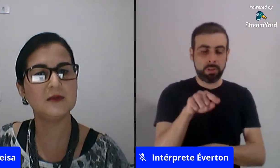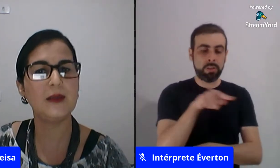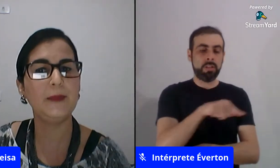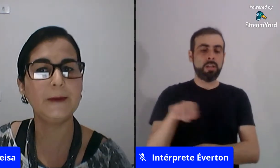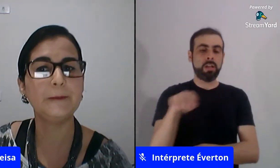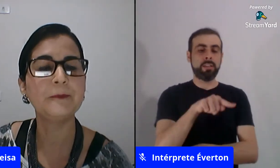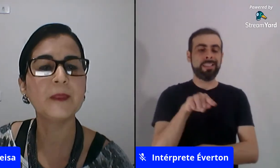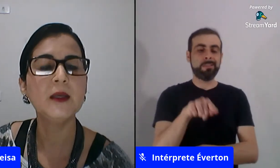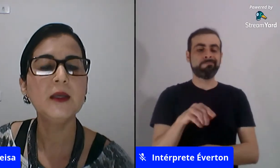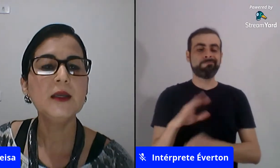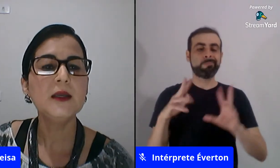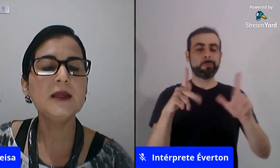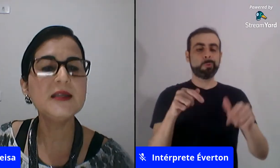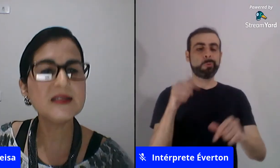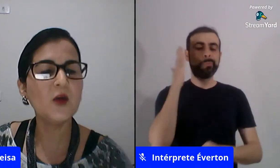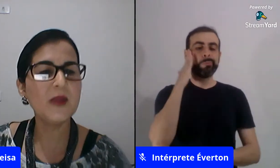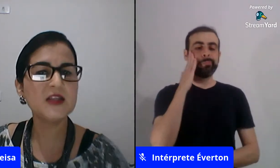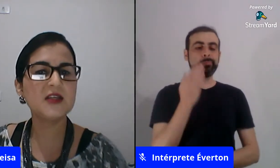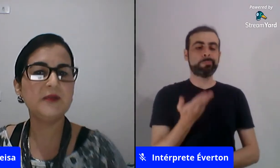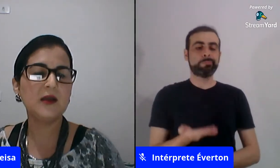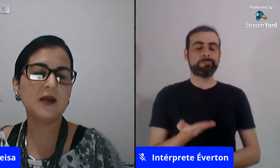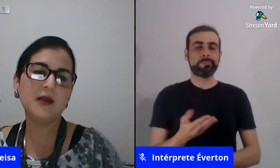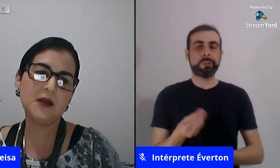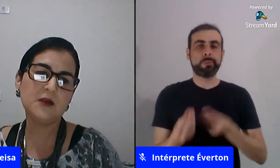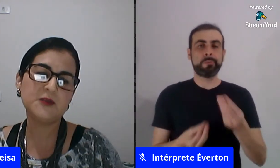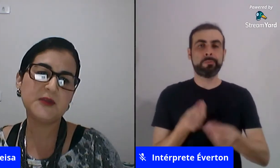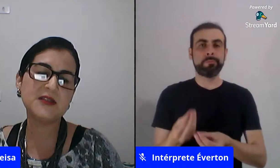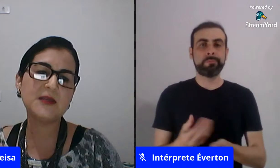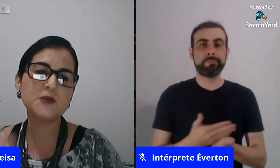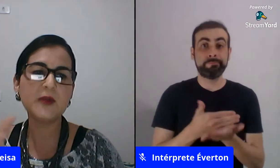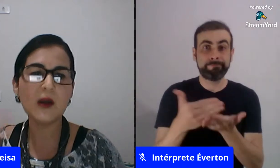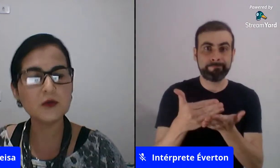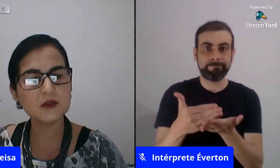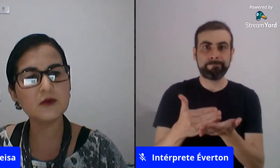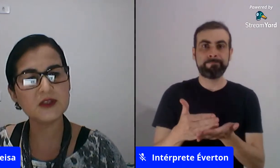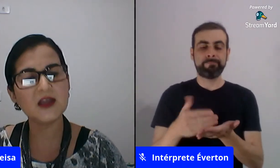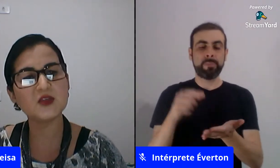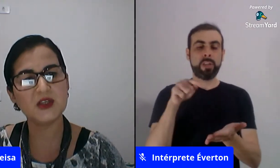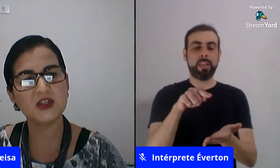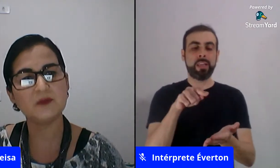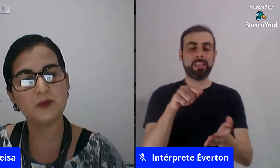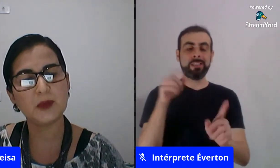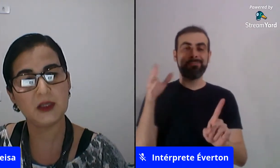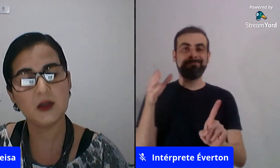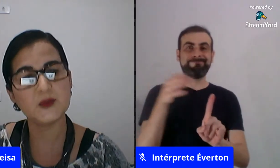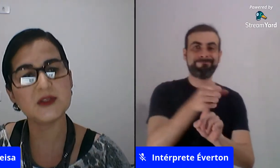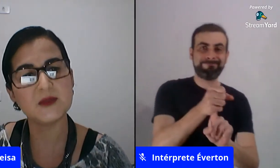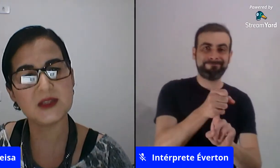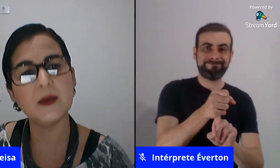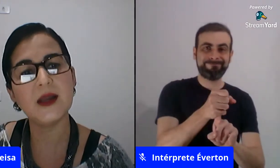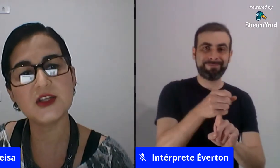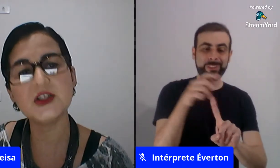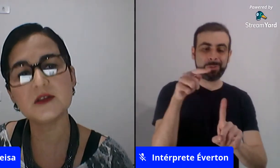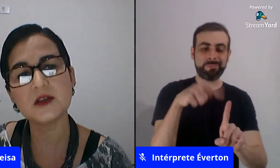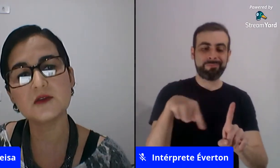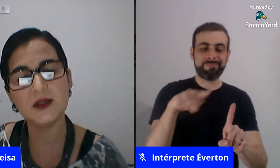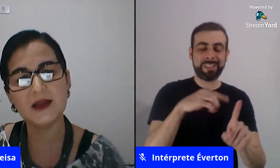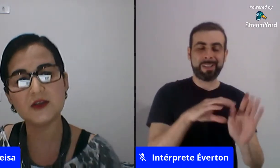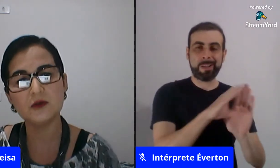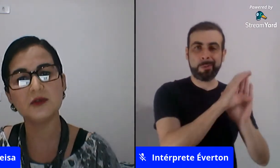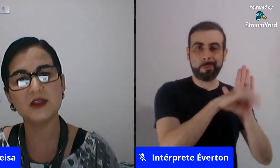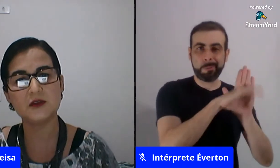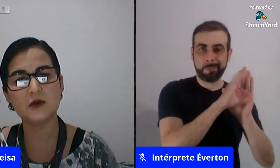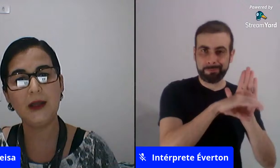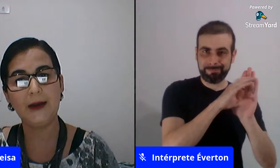precisam saber inicialmente nós precisamos dominar alguns conceitos para que nós possamos trabalhar gênero e